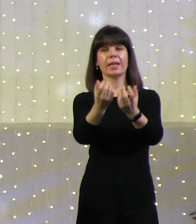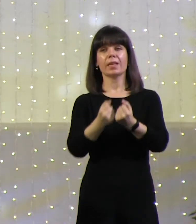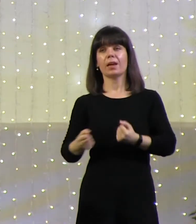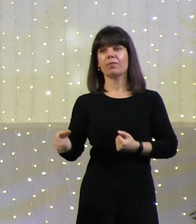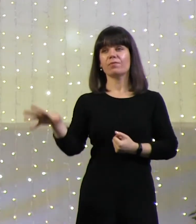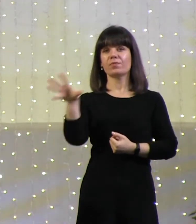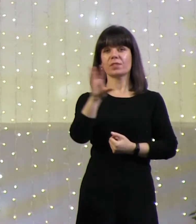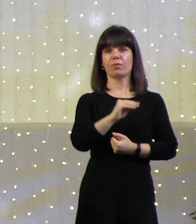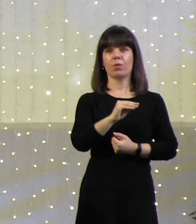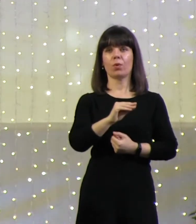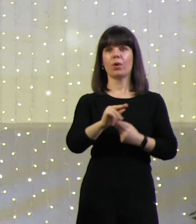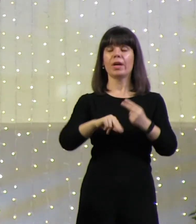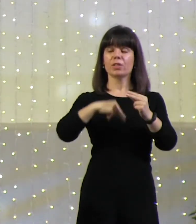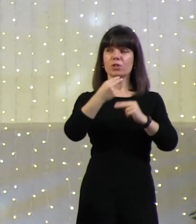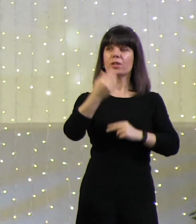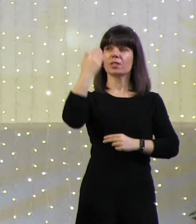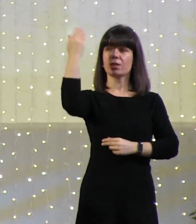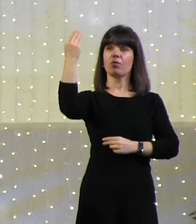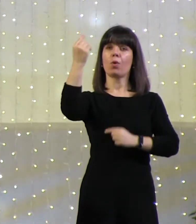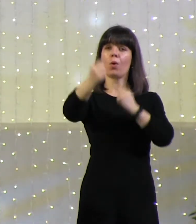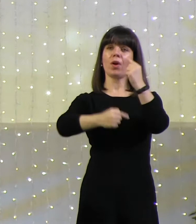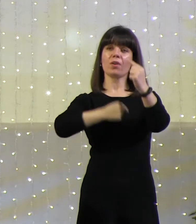через Которого и веки сотворил.